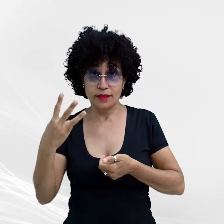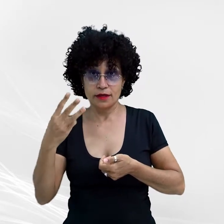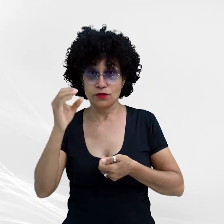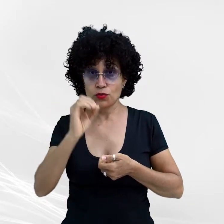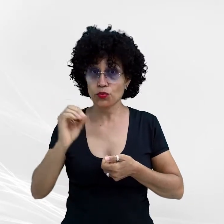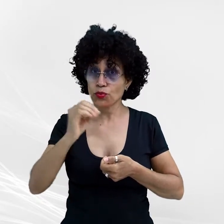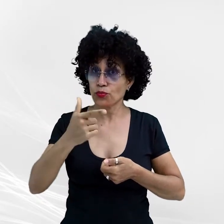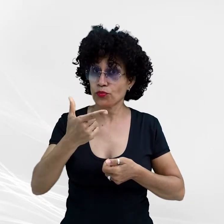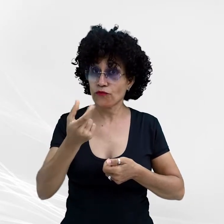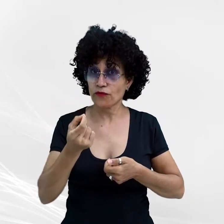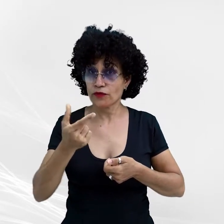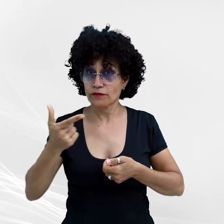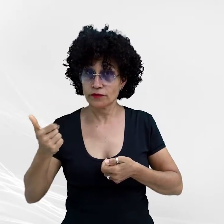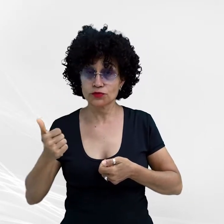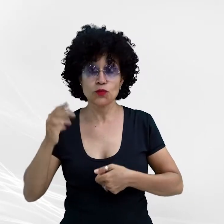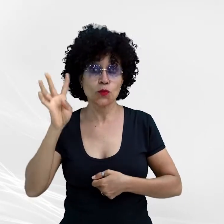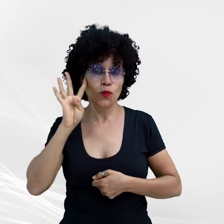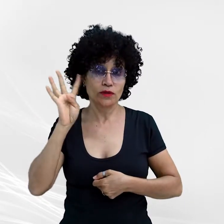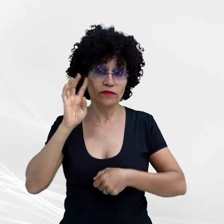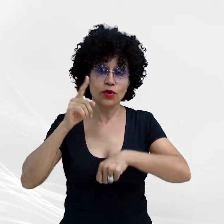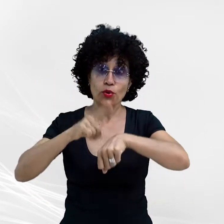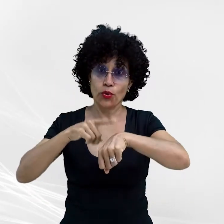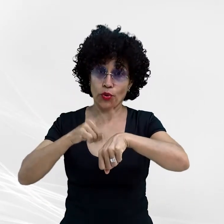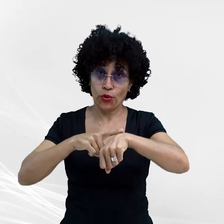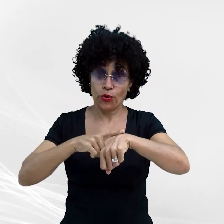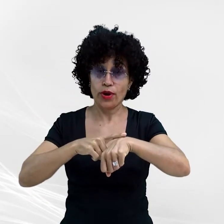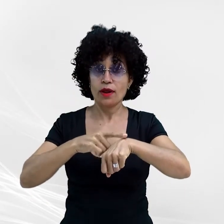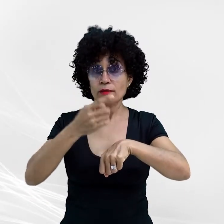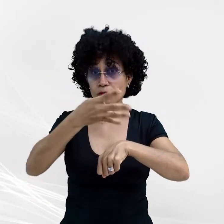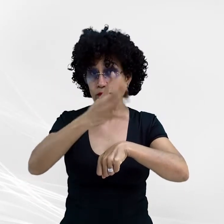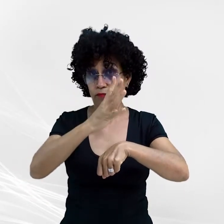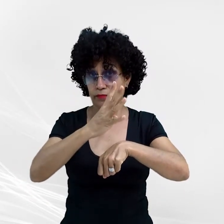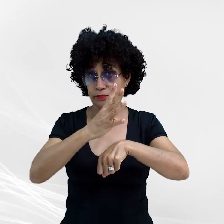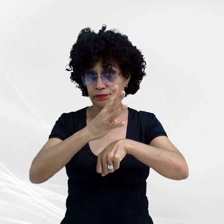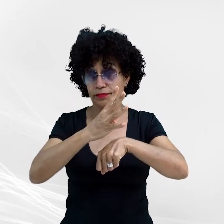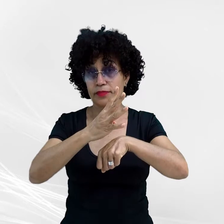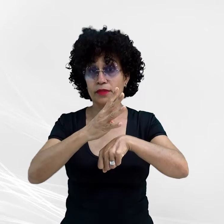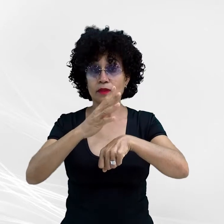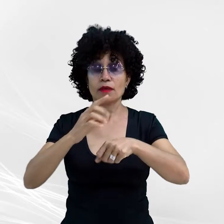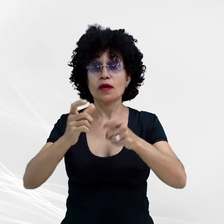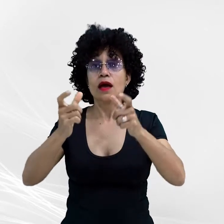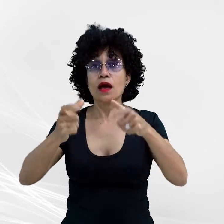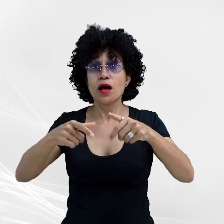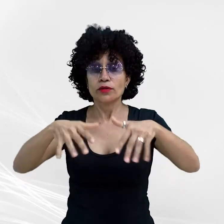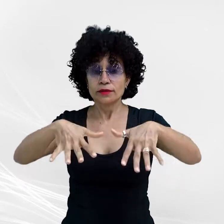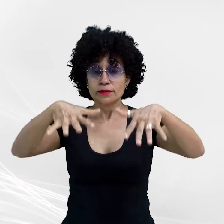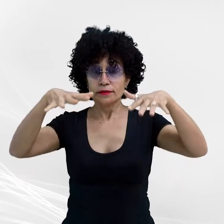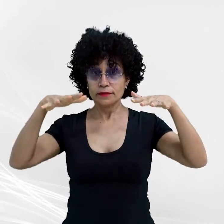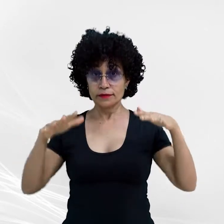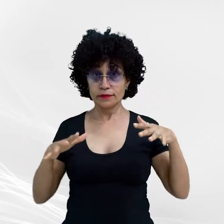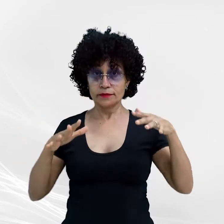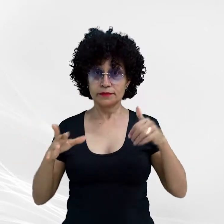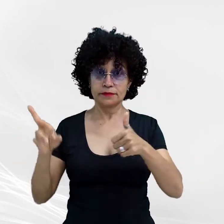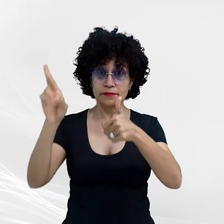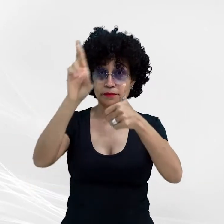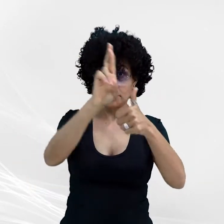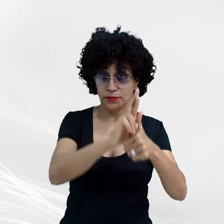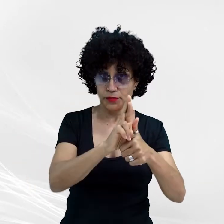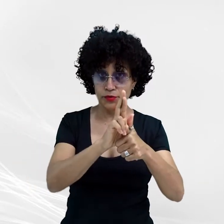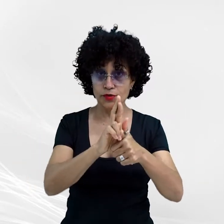2021, quarta-feira. Horário 16 horas Local Auditório da Procuradoria-Geral de Justiça de